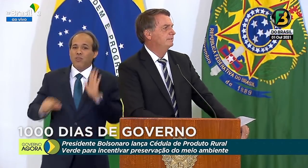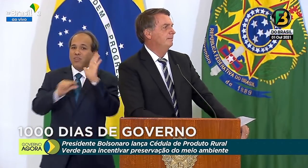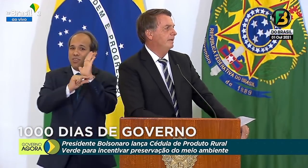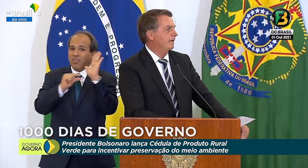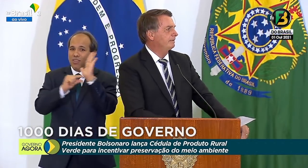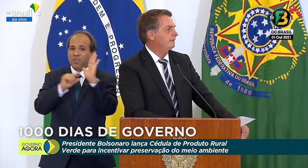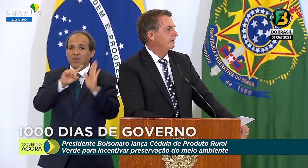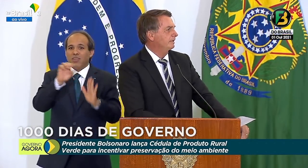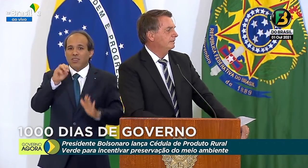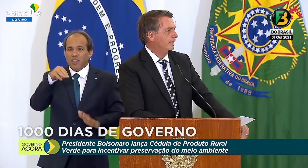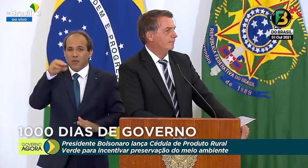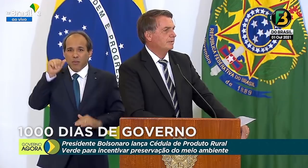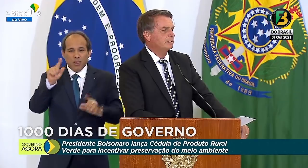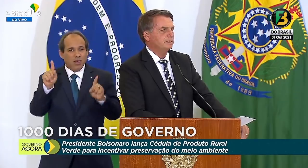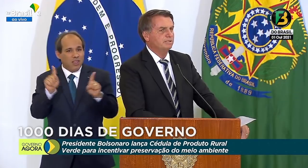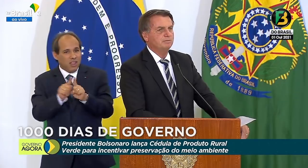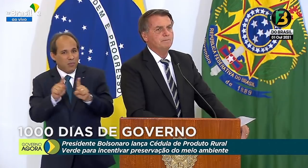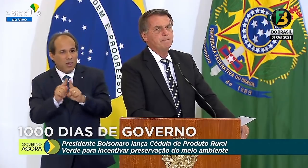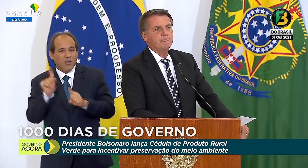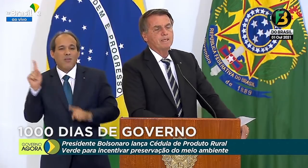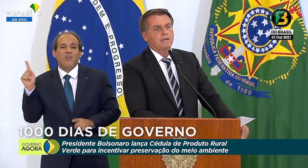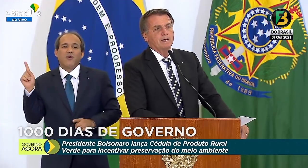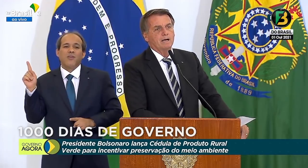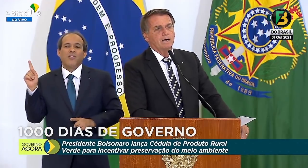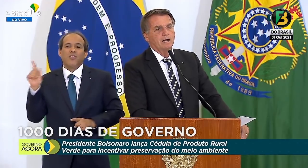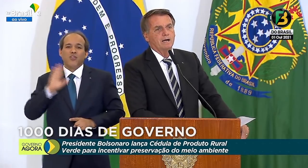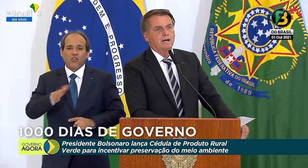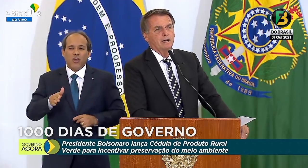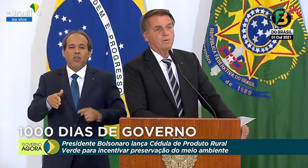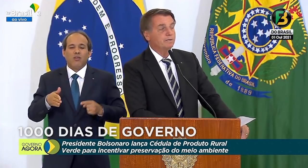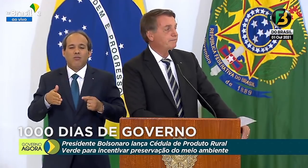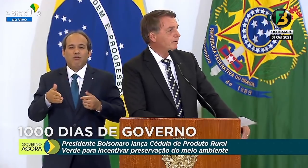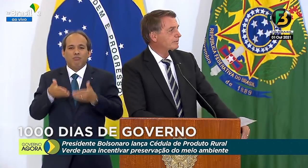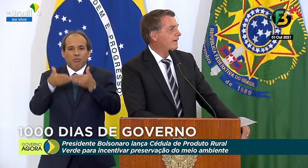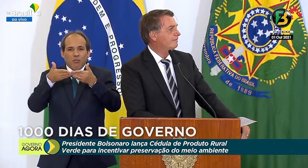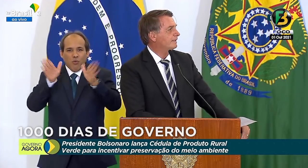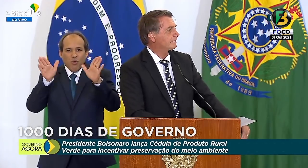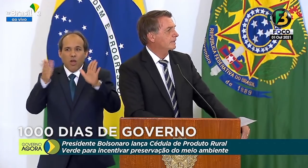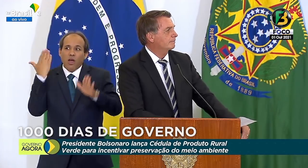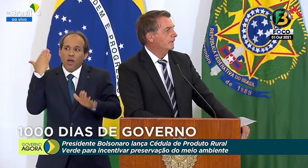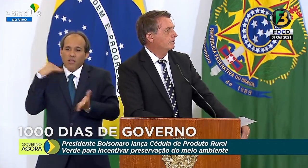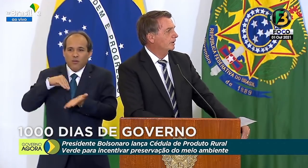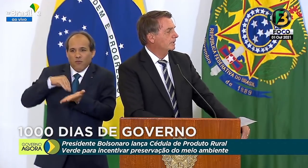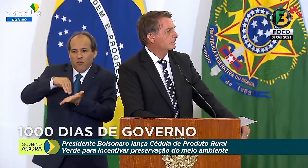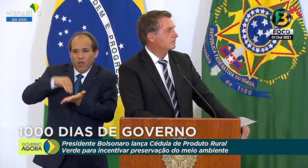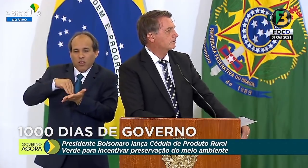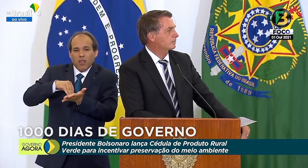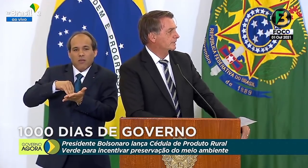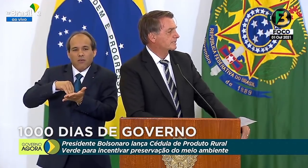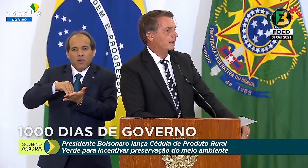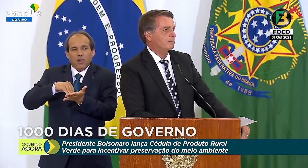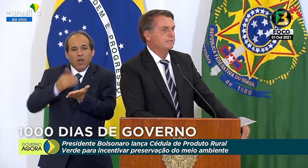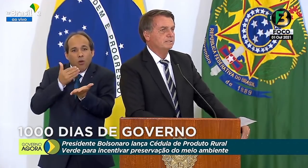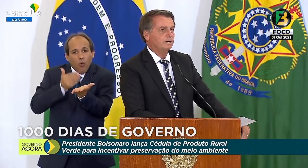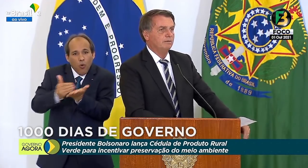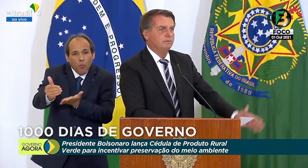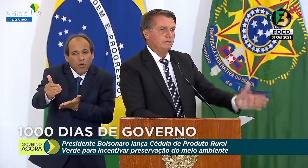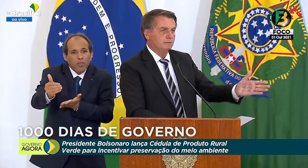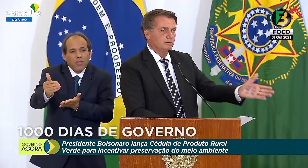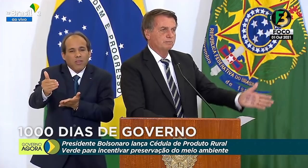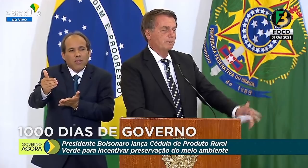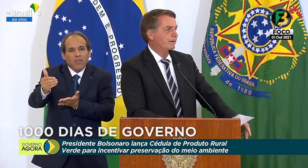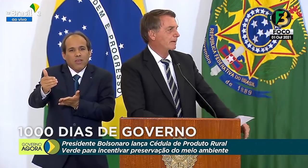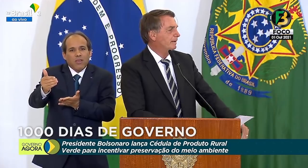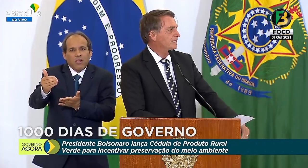E também demos início ao que faltava para nós começarmos, então,